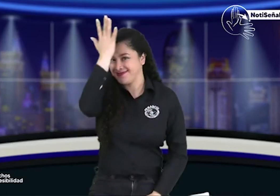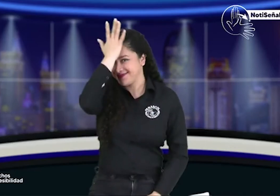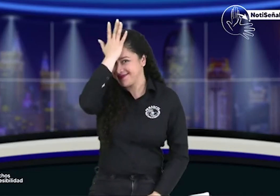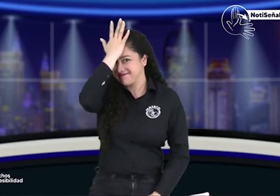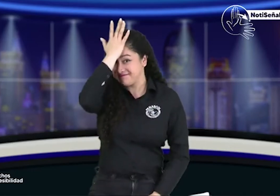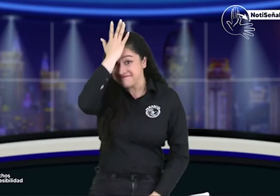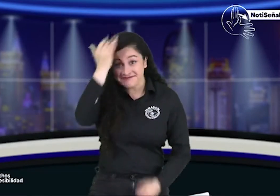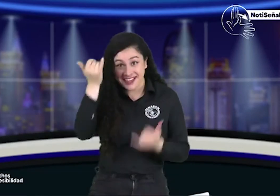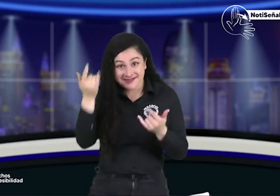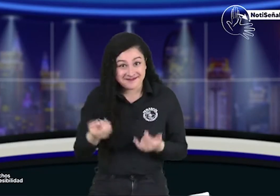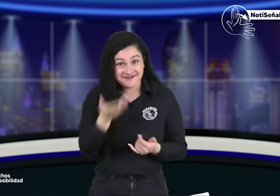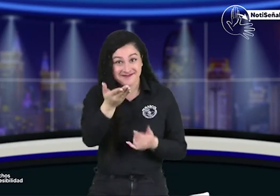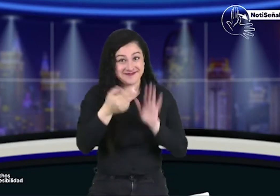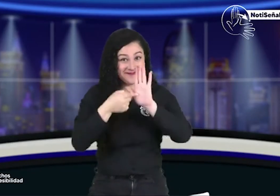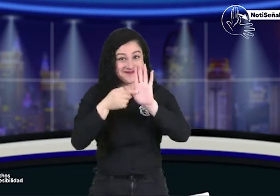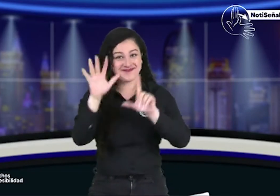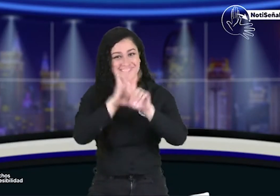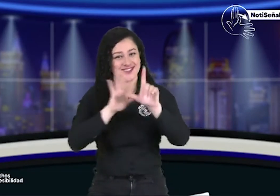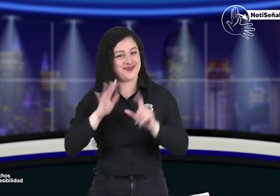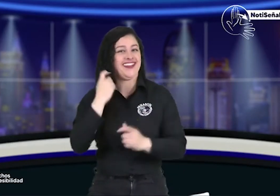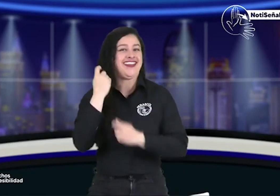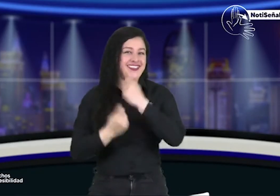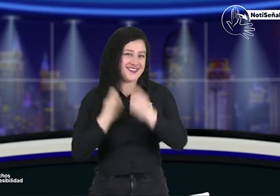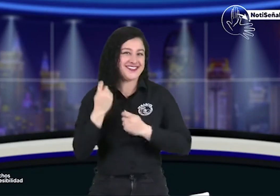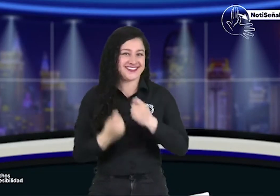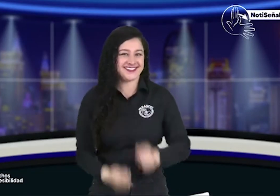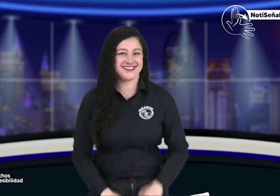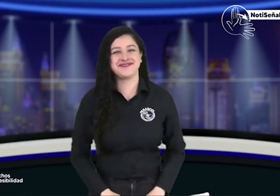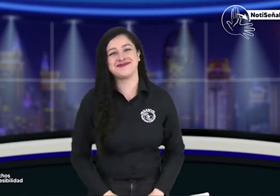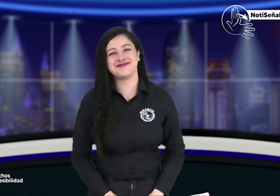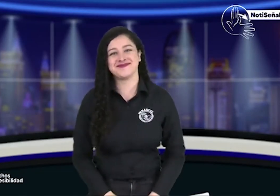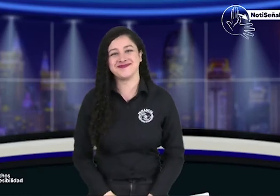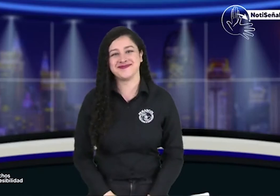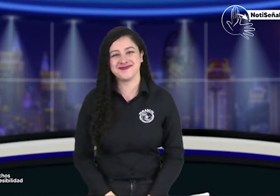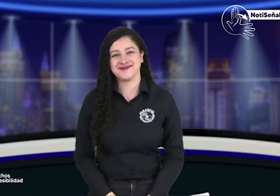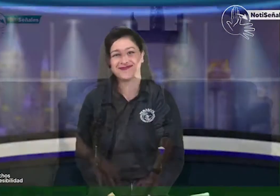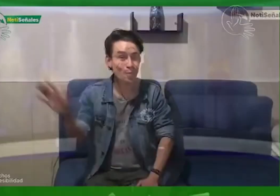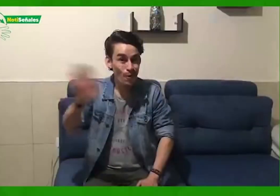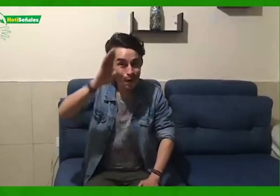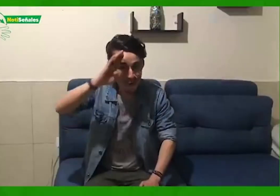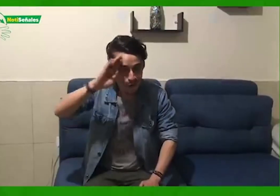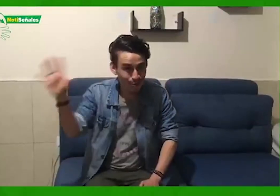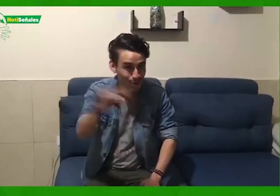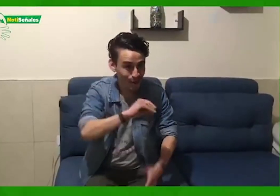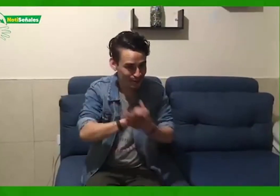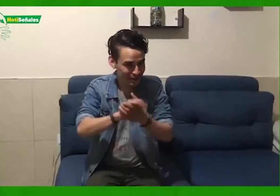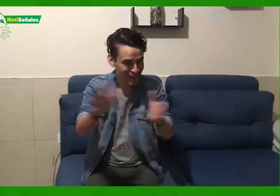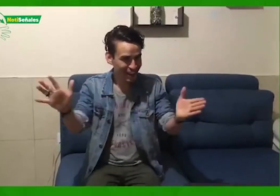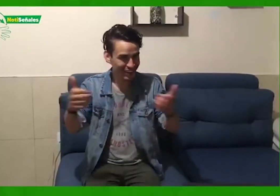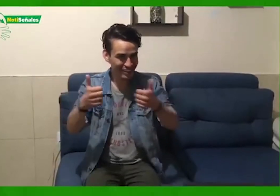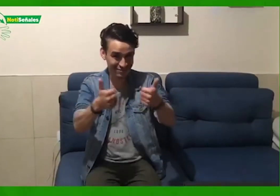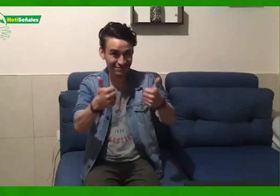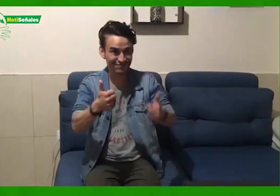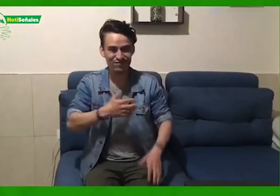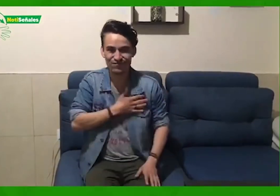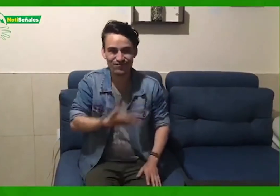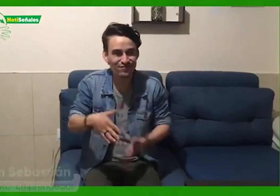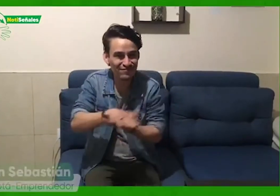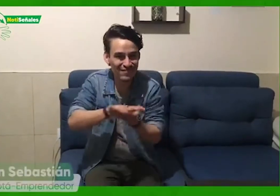esta él es Juan Sebastián aquí su video y su emprendimiento hola un saludo para todos mucho